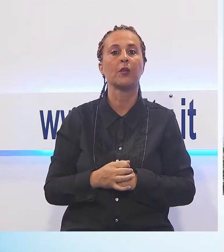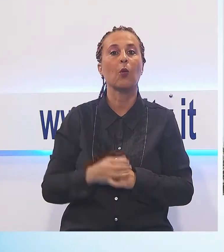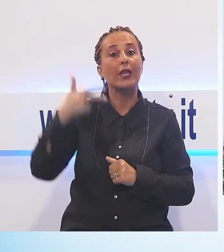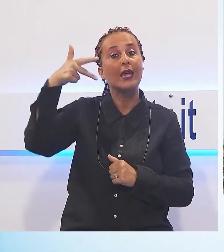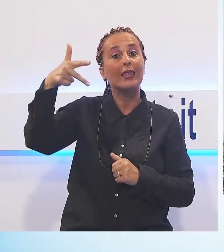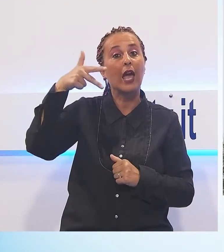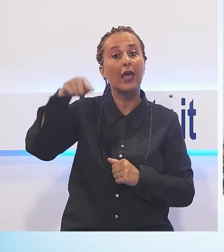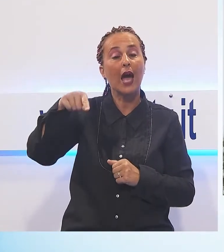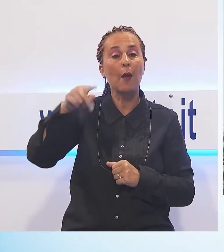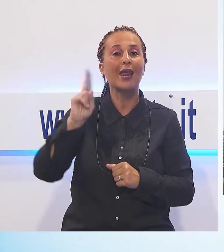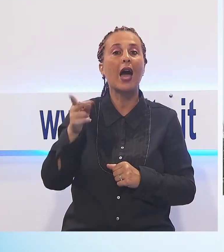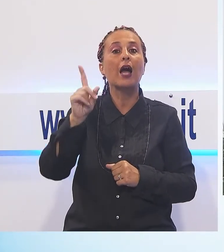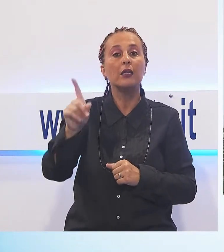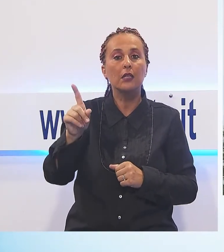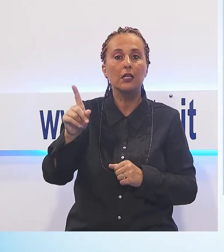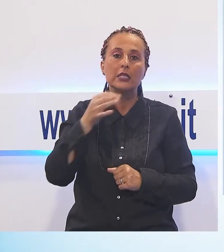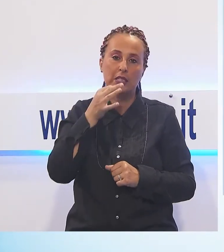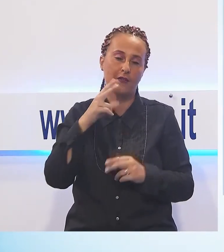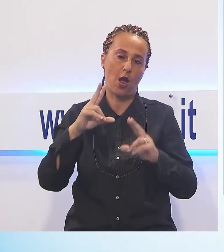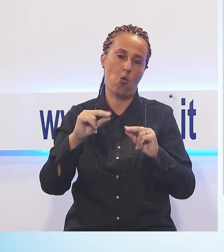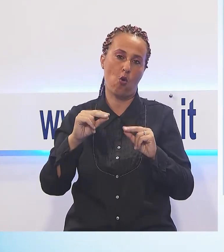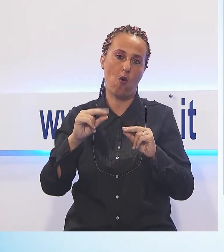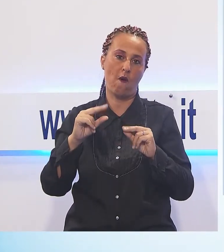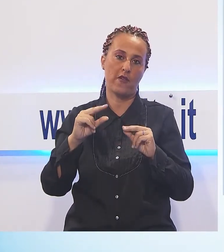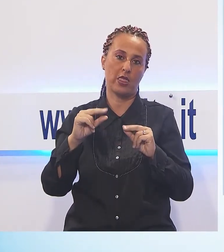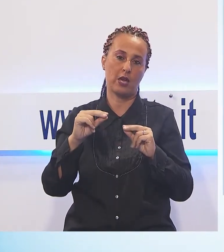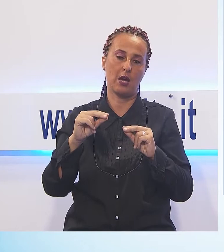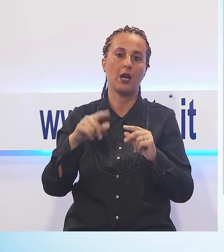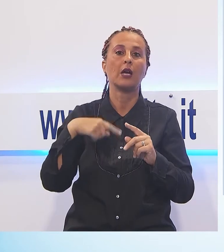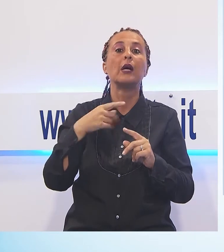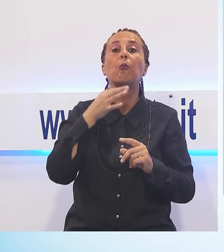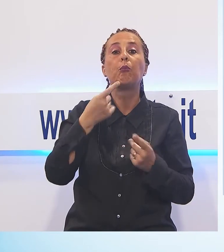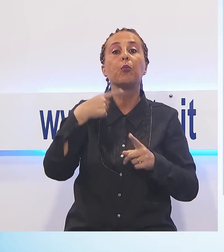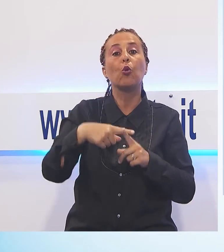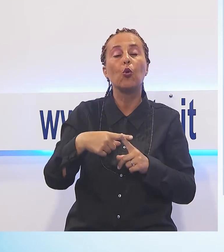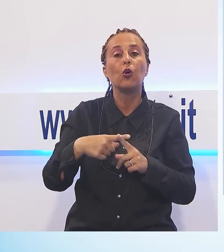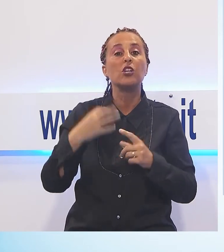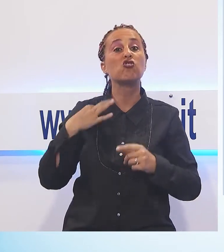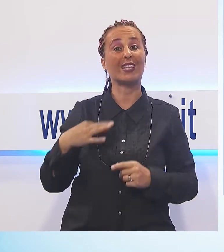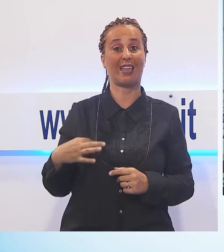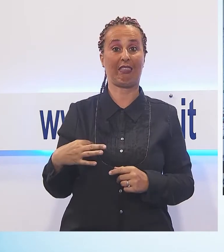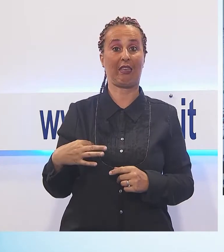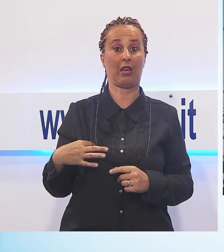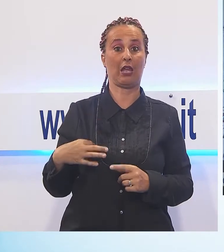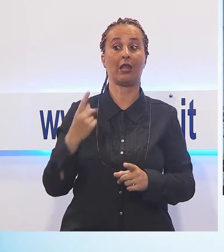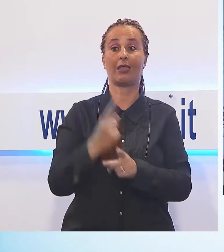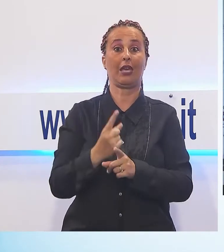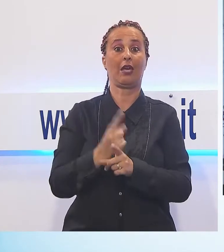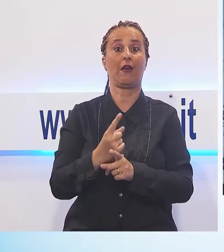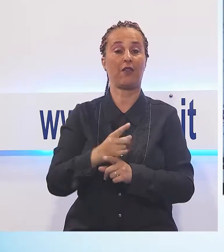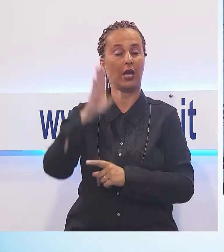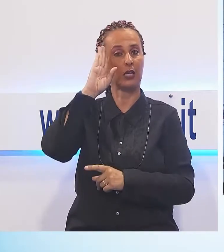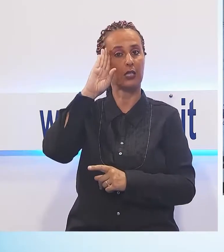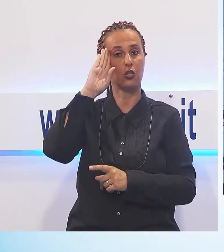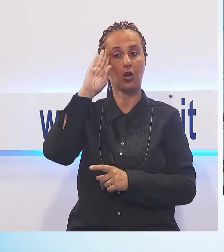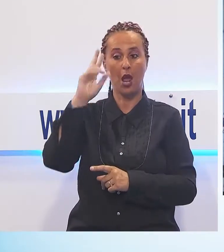e coinvolgimento dei cittadini. Quindi martedì prossimo la prima riunione sul controllo di vicinato dedicata alla